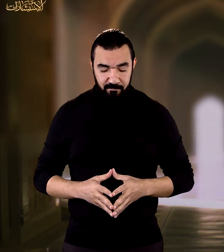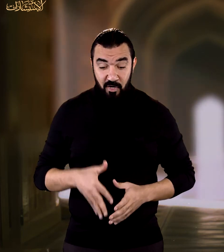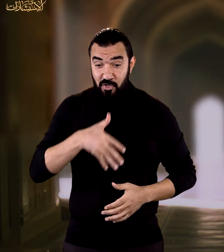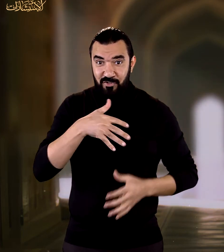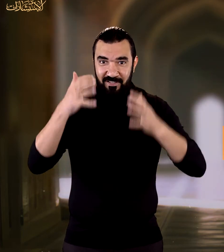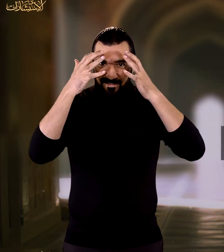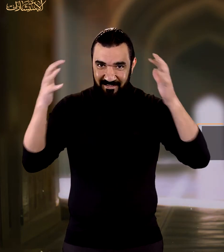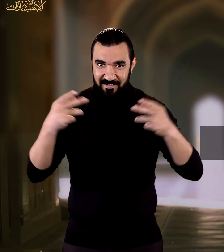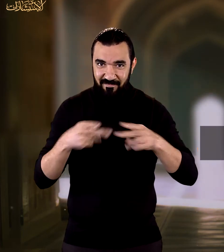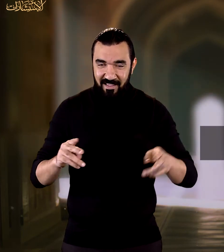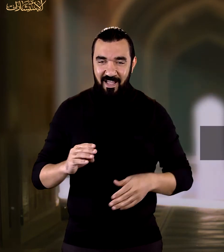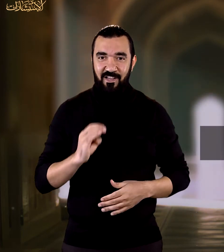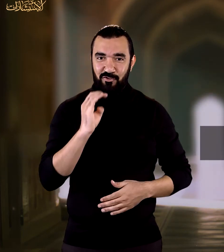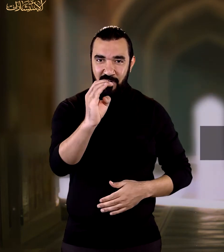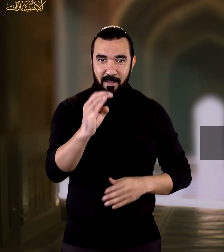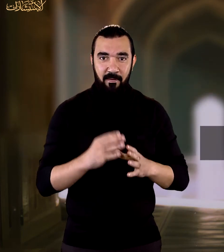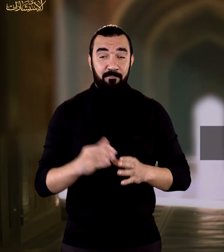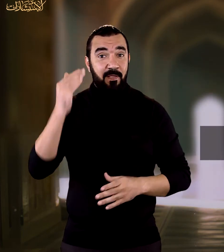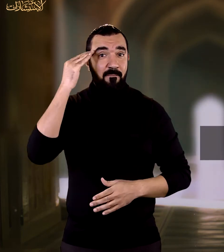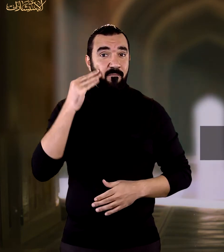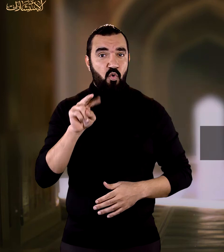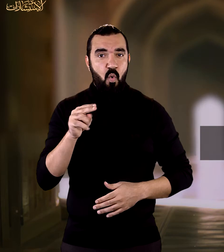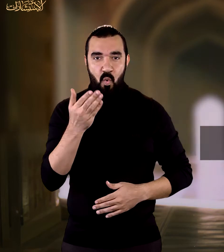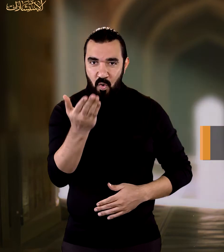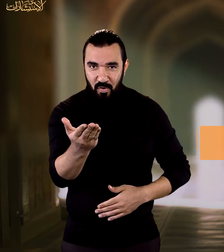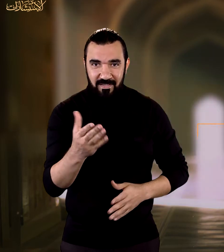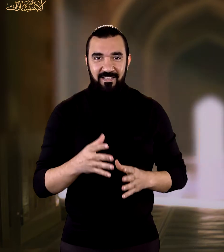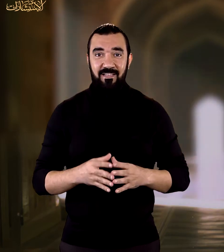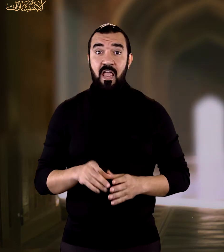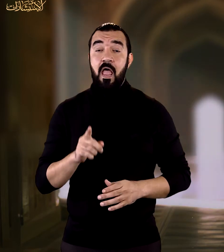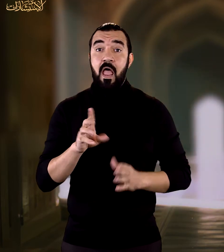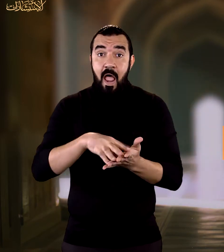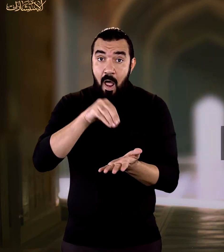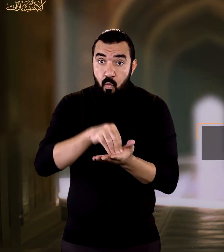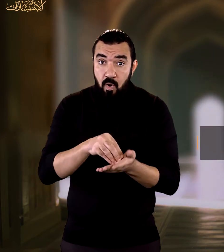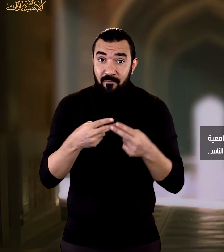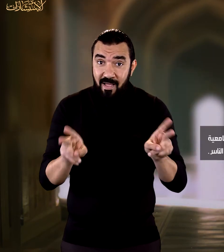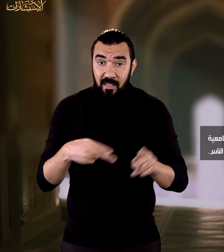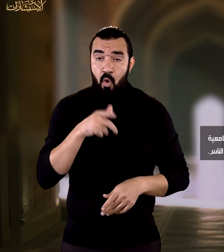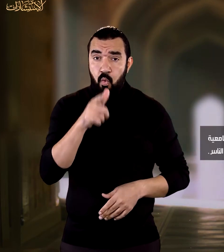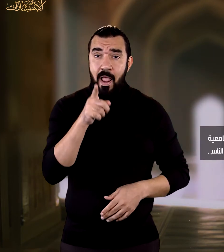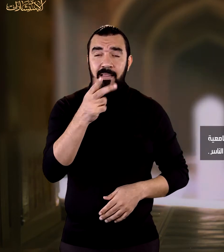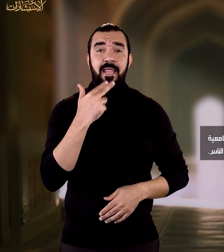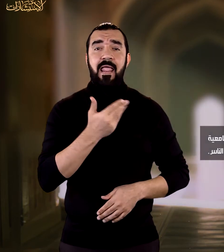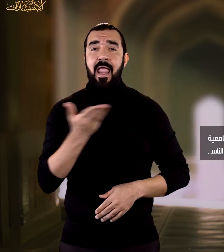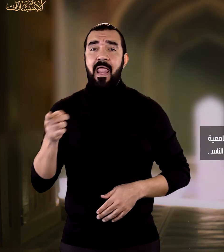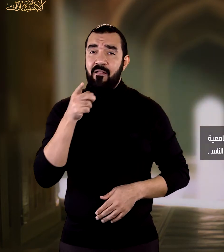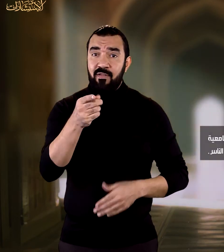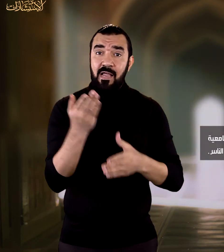الإجابة الأخت الفاضلة بداية أنت في خير عظيم لأنك